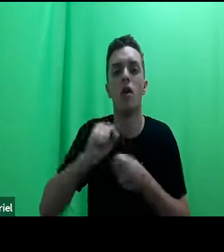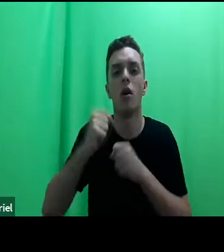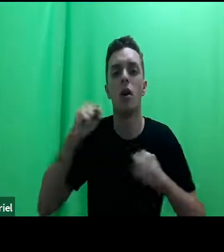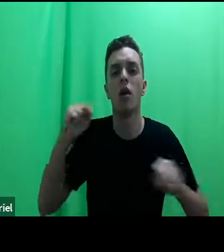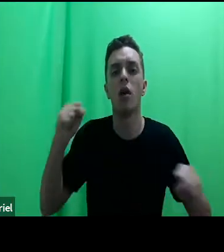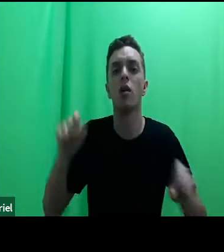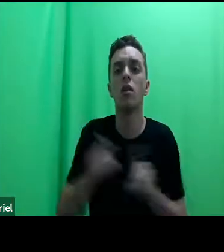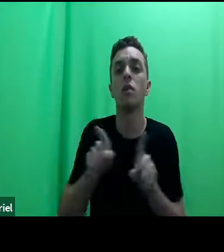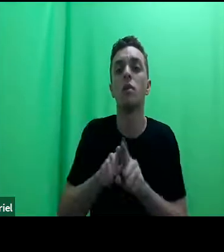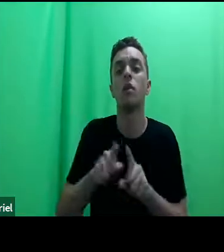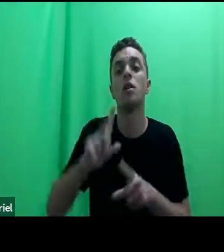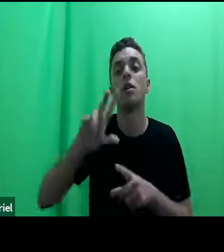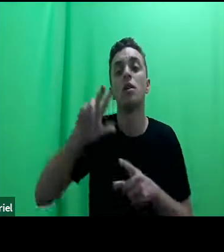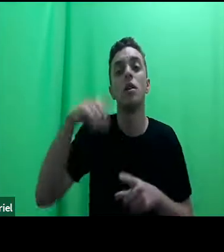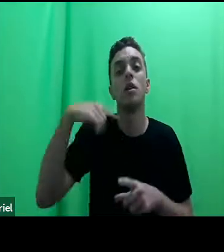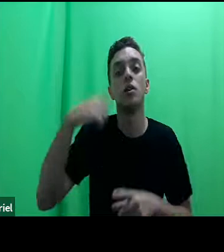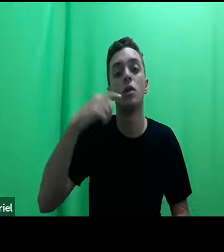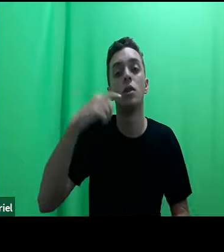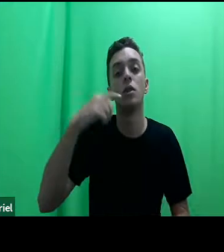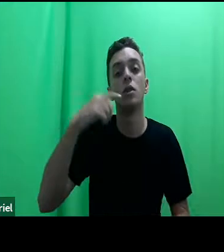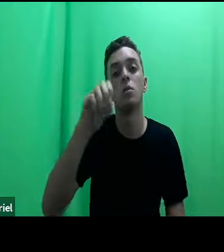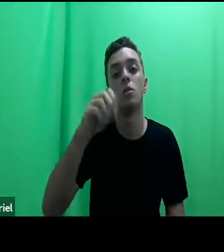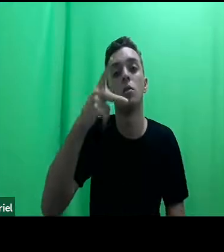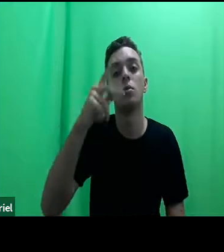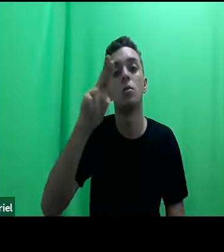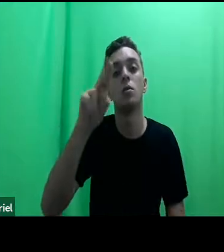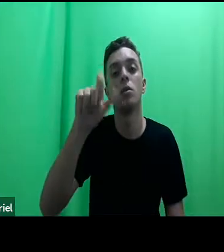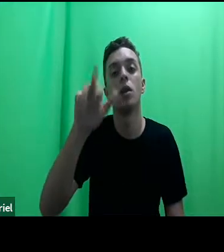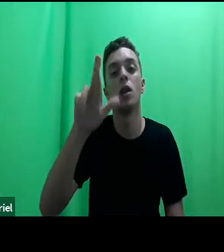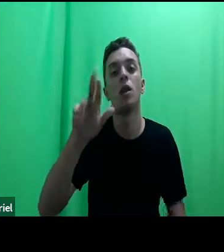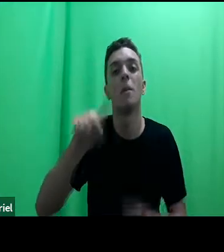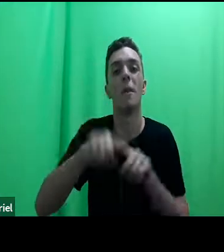advocacia popular. Mas, contra tal generalização,